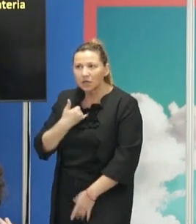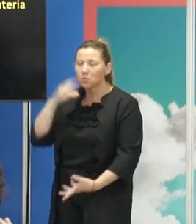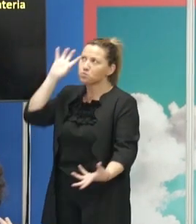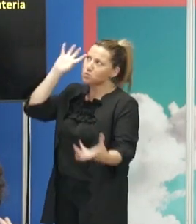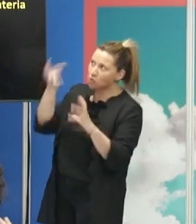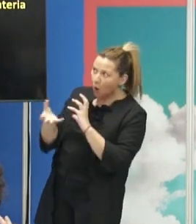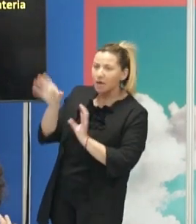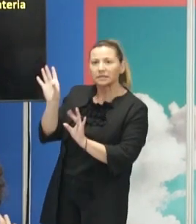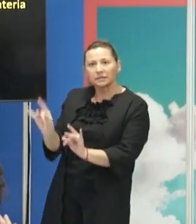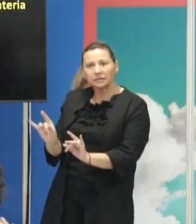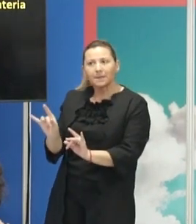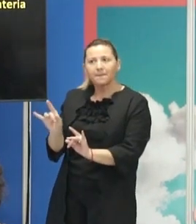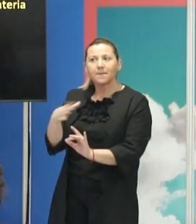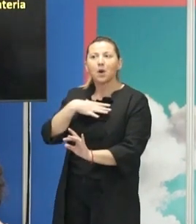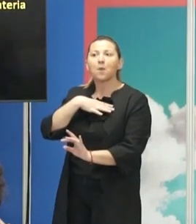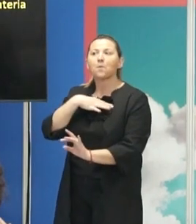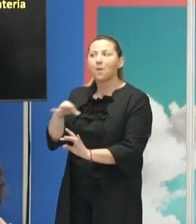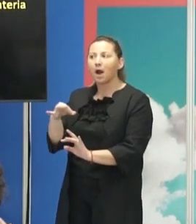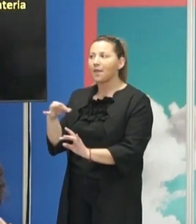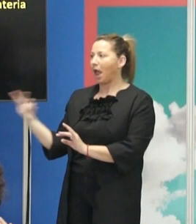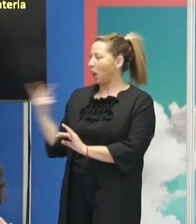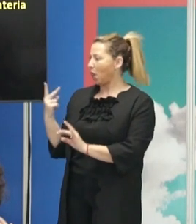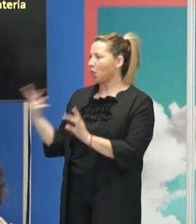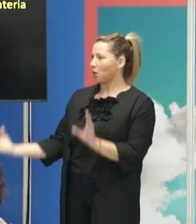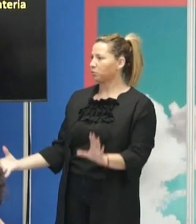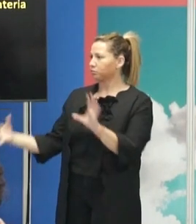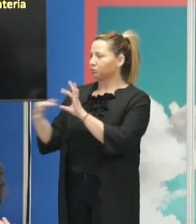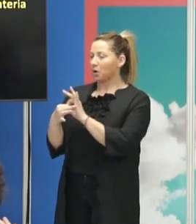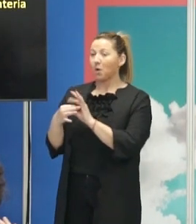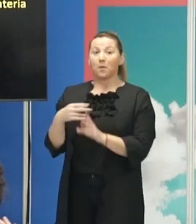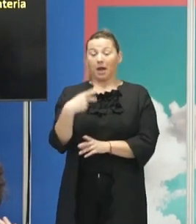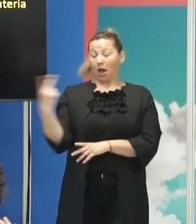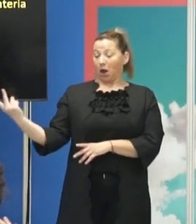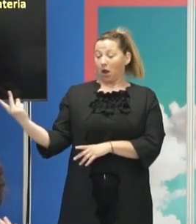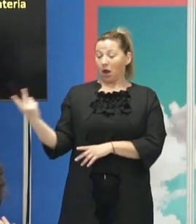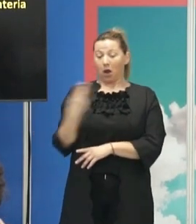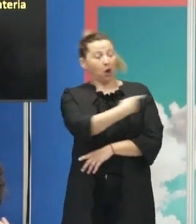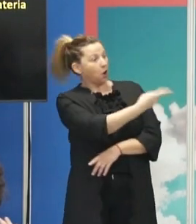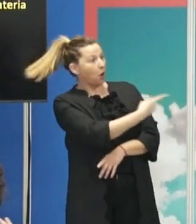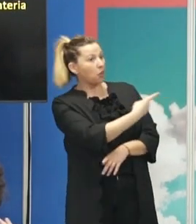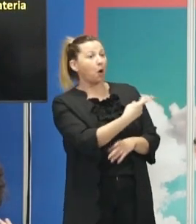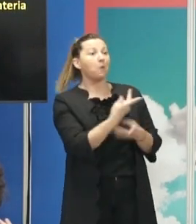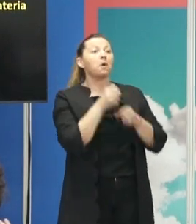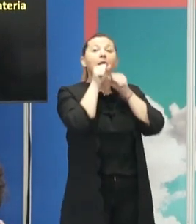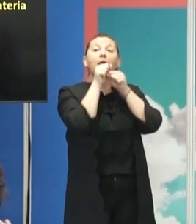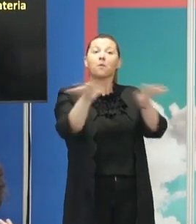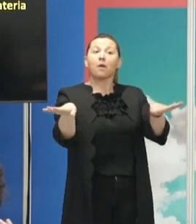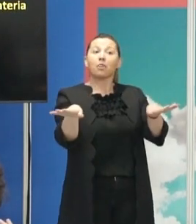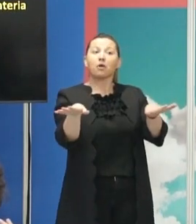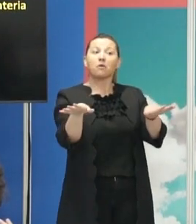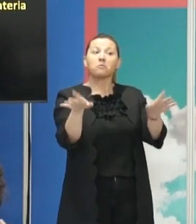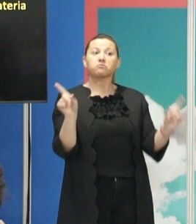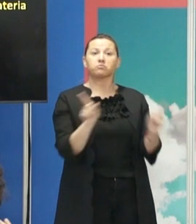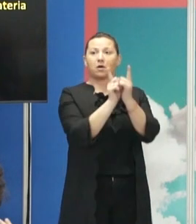loca, que creo que nos puede unir los dos. Porque los dos nos conocimos por la divulgación. Obviamente no nos